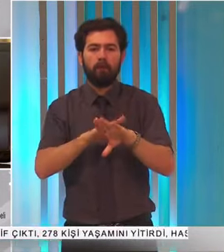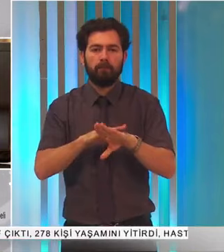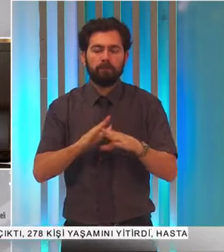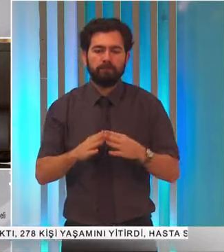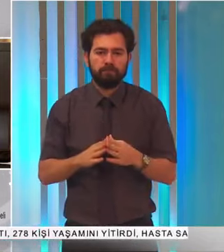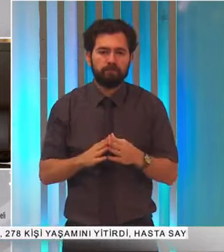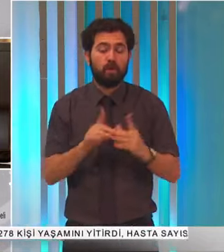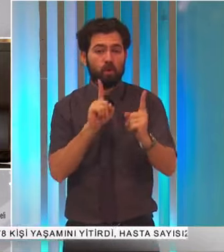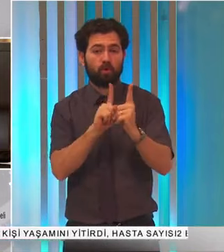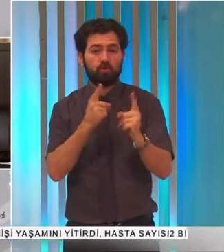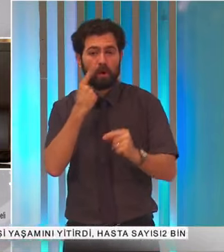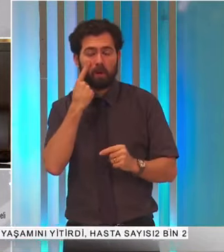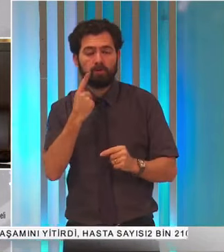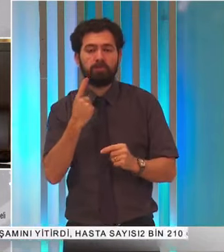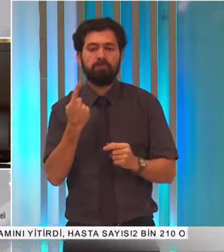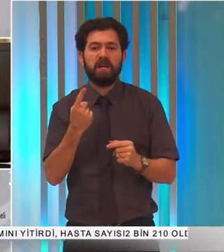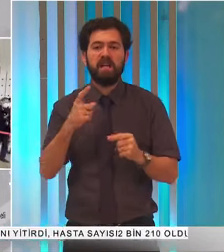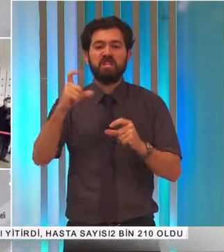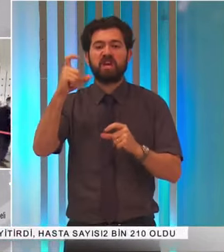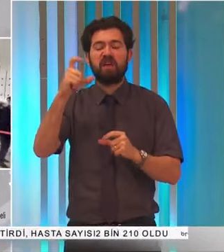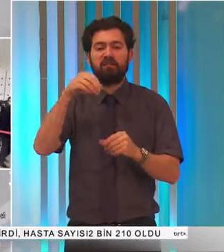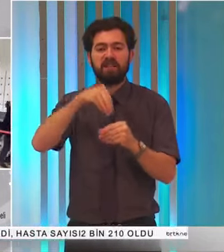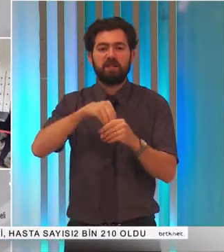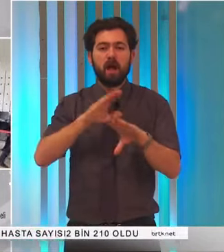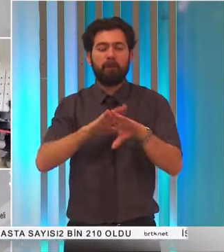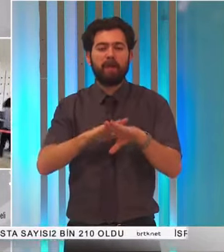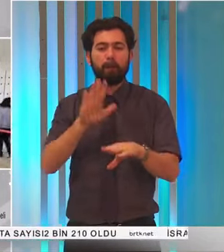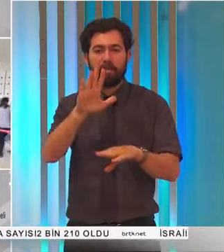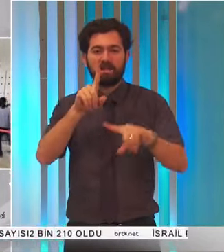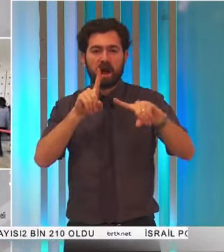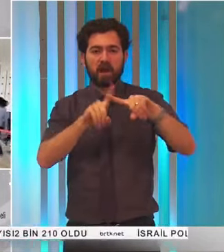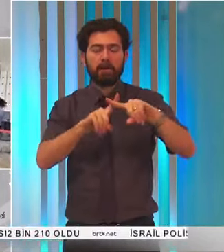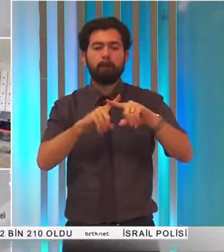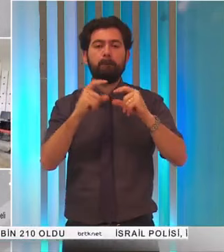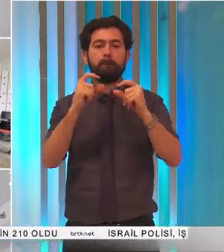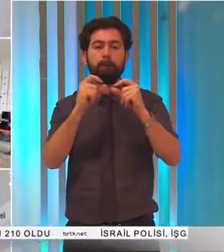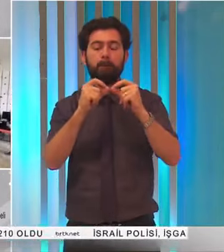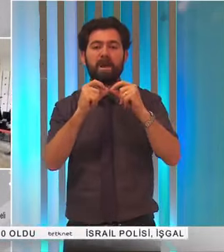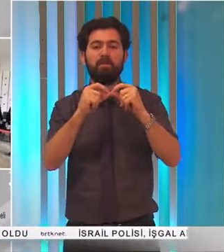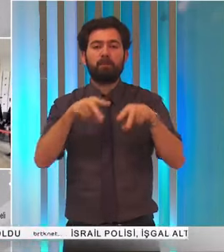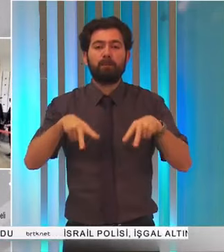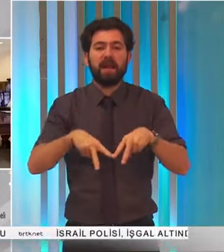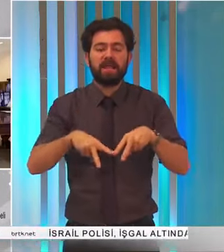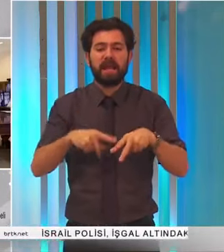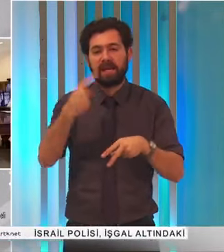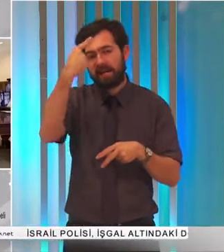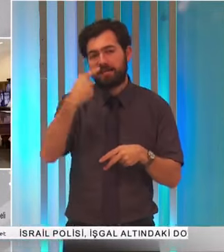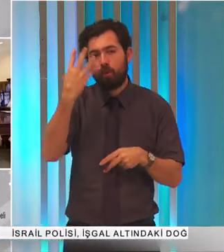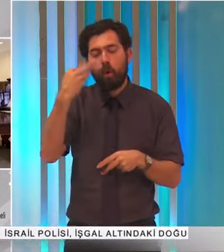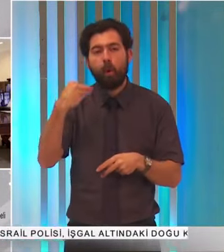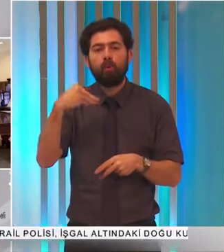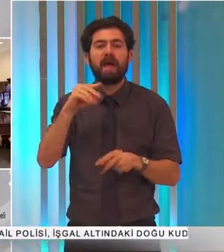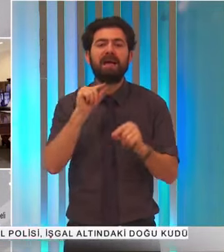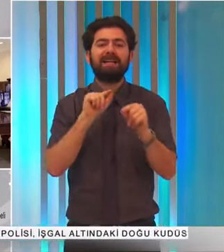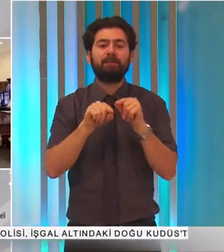Görüşmede, Cenevrede gerçekleşen 5 artı Birleşmiş Milletler gayri resmi Kıbrıs